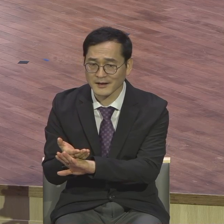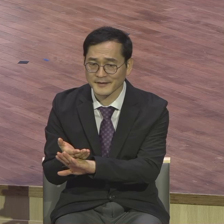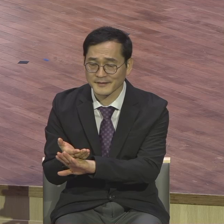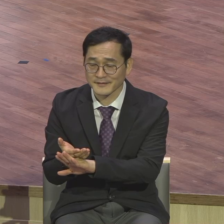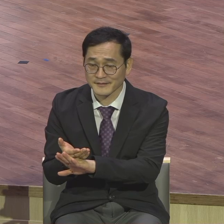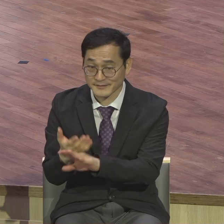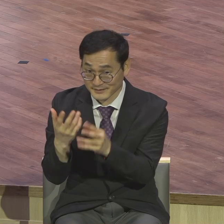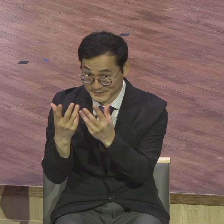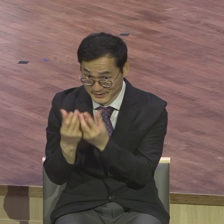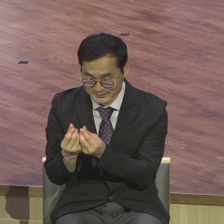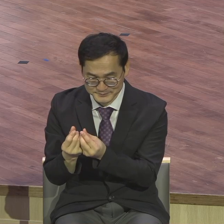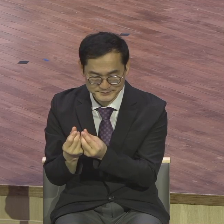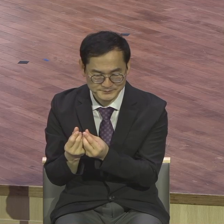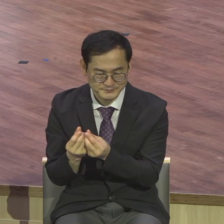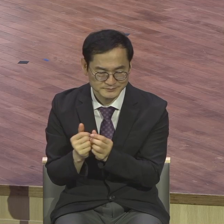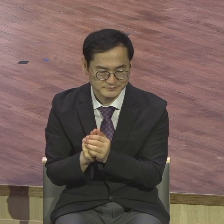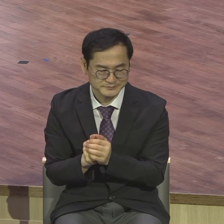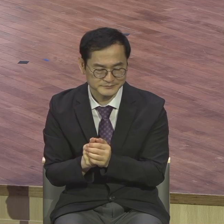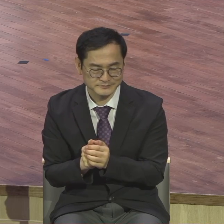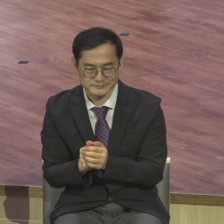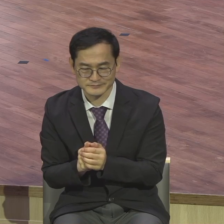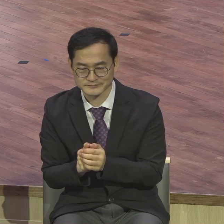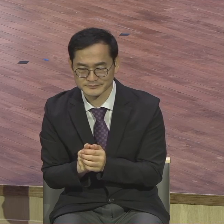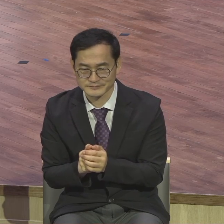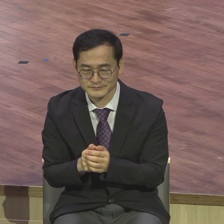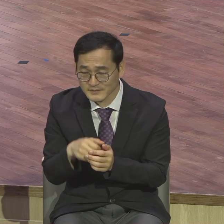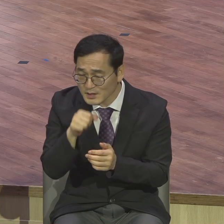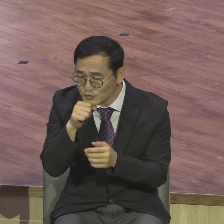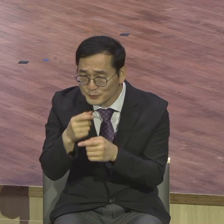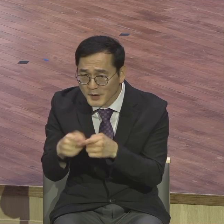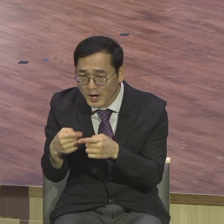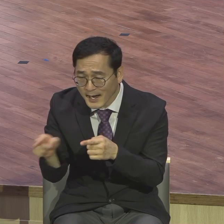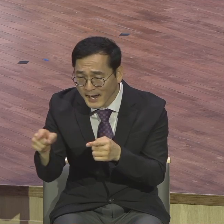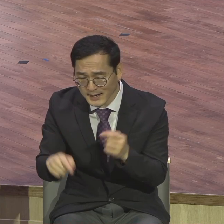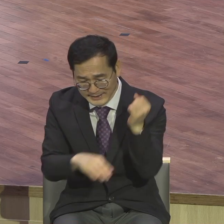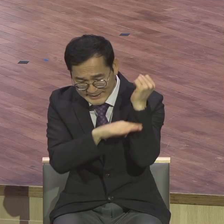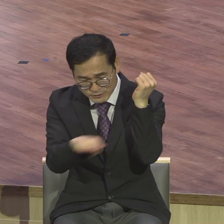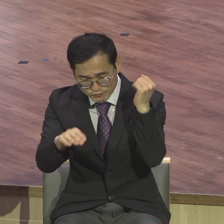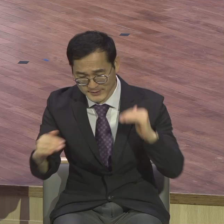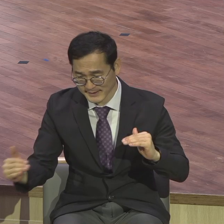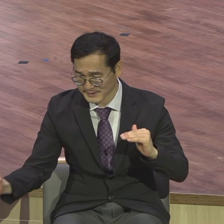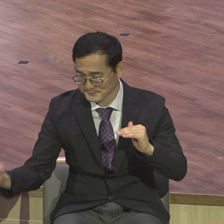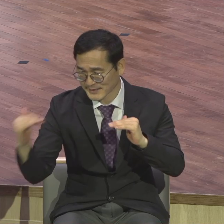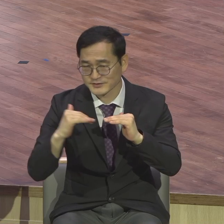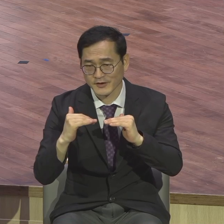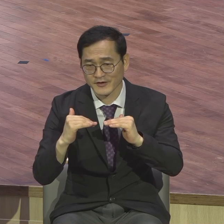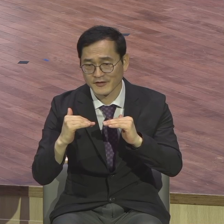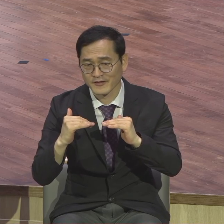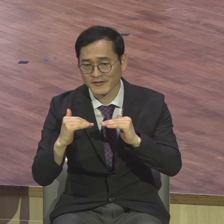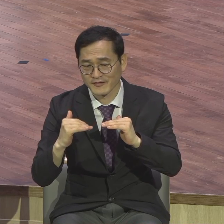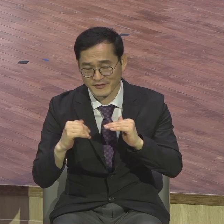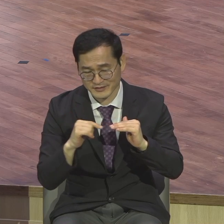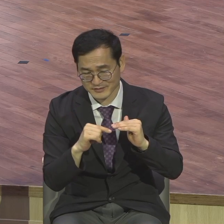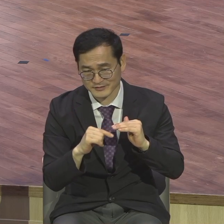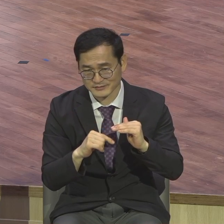학업 성취도를 어떤 절대기준에 비춰서 평가하느냐 하는 방법입니다. 예를 들어서